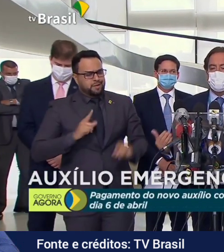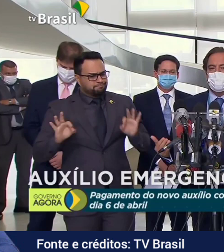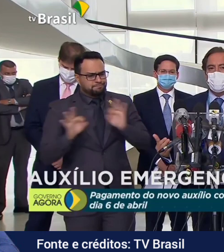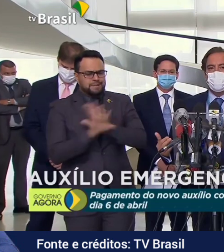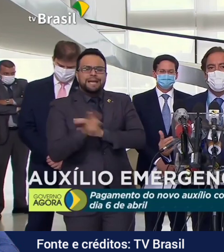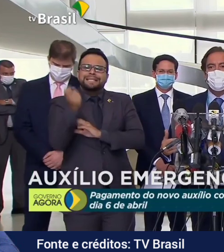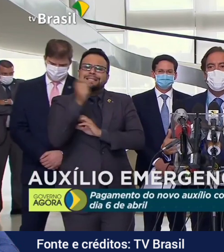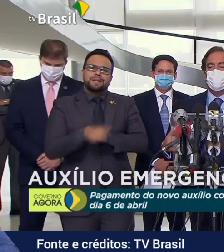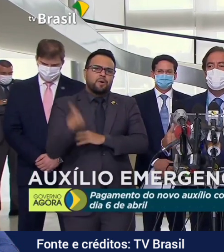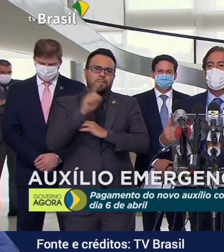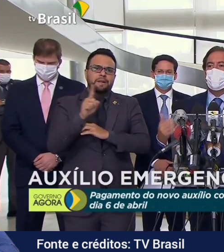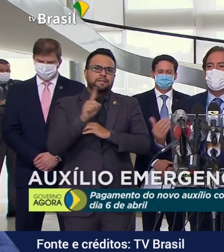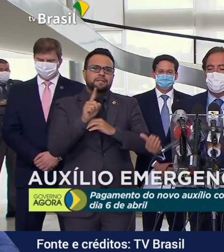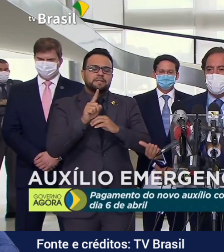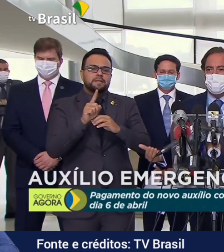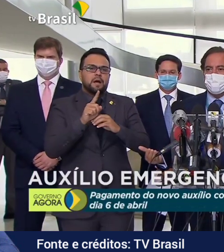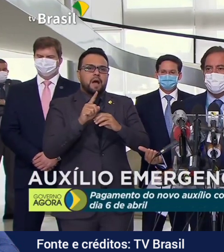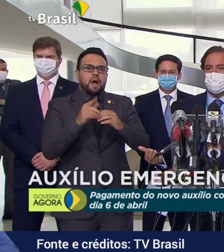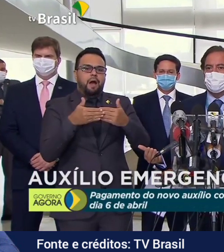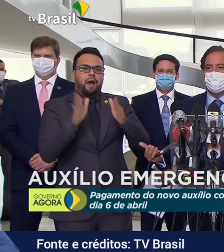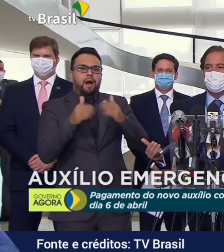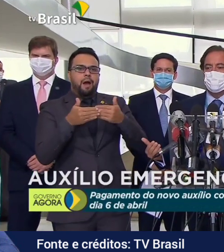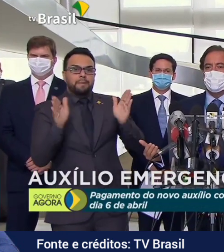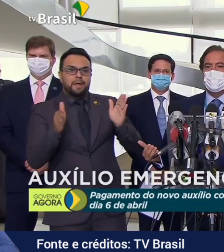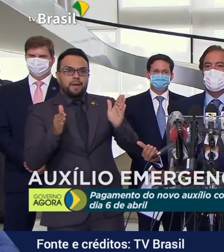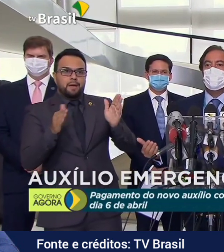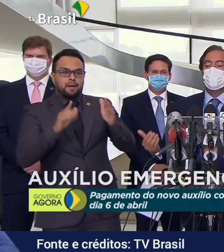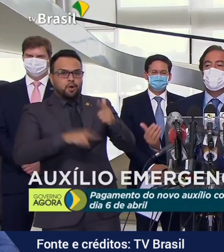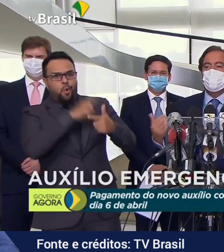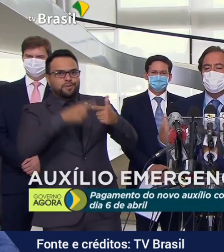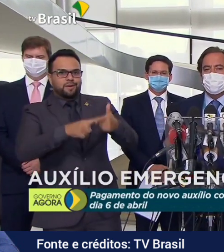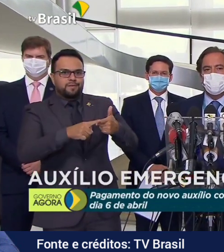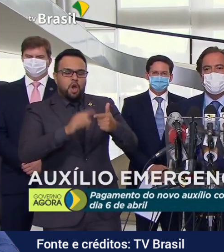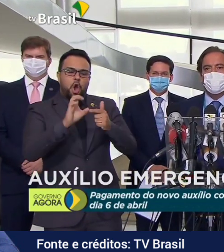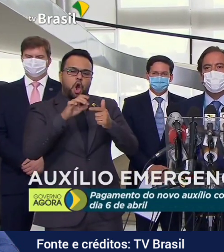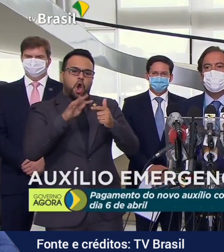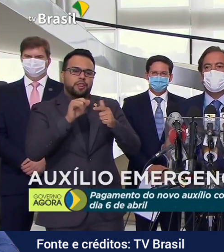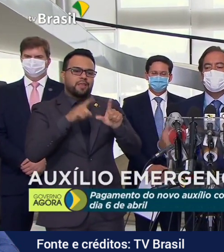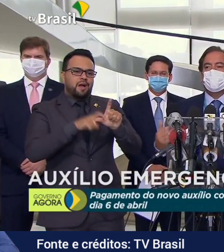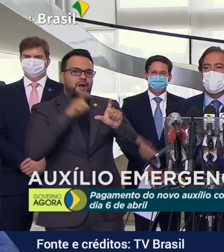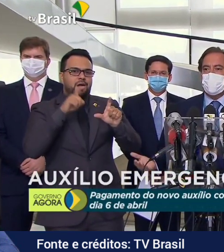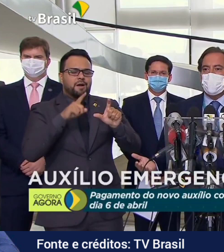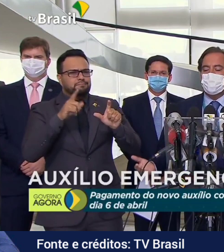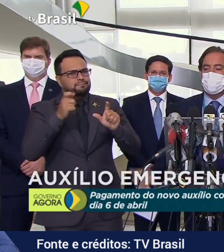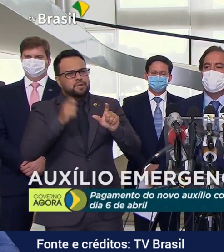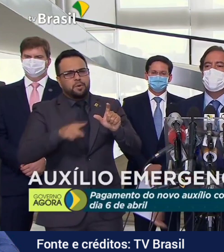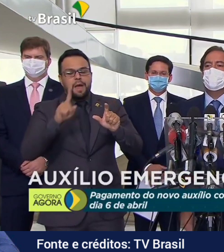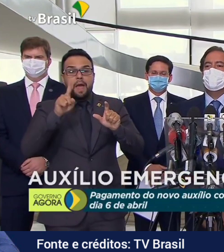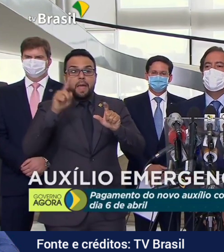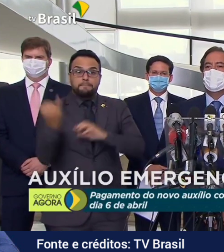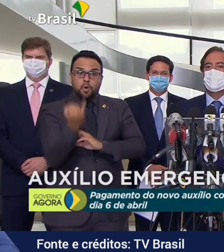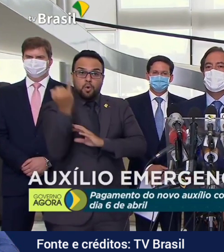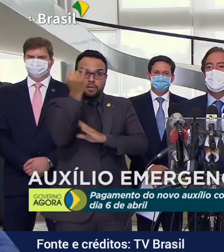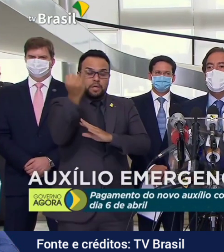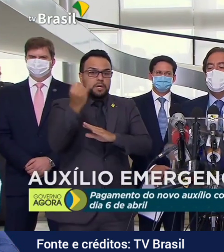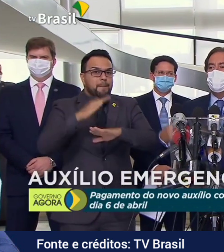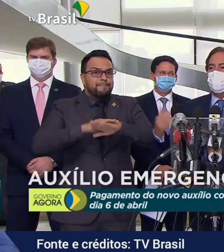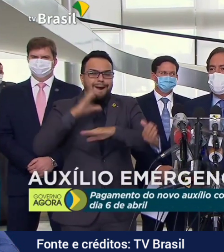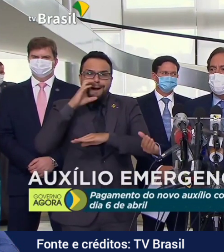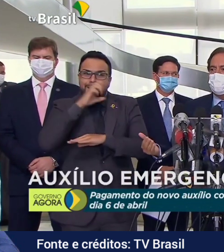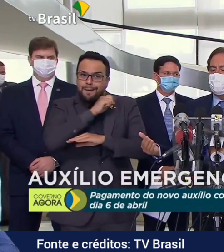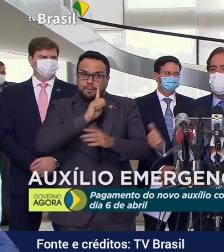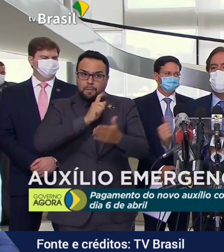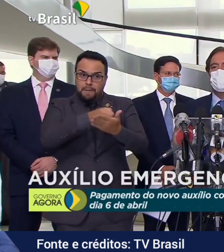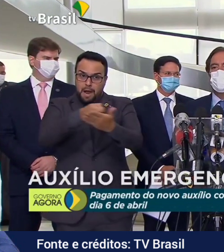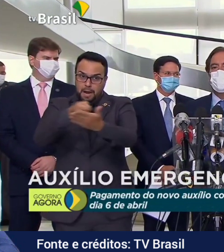não há necessidade de abrir novamente essas contas. Isso é muito importante para acelerar o pagamento. E